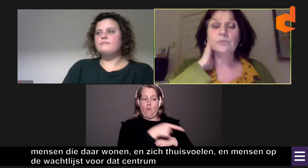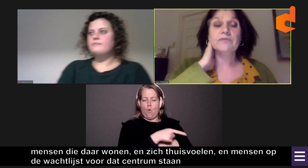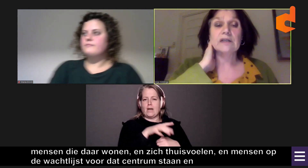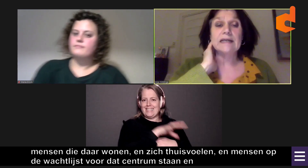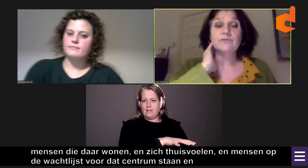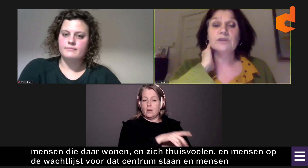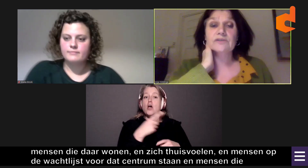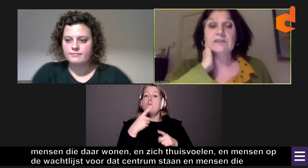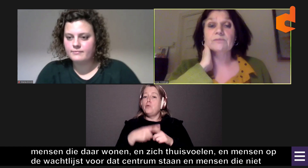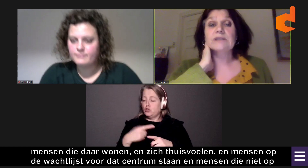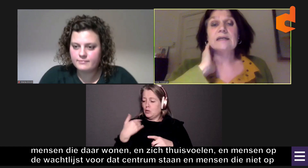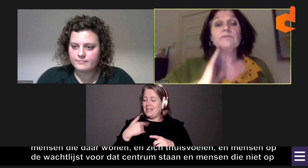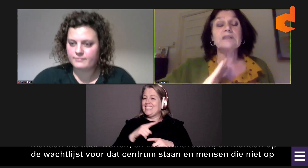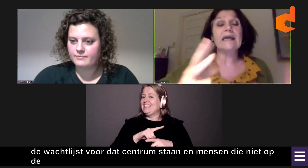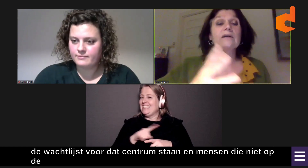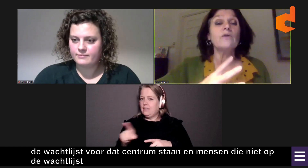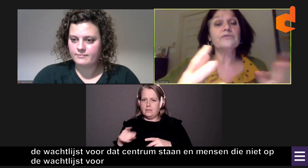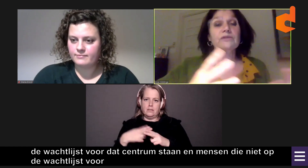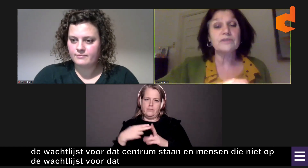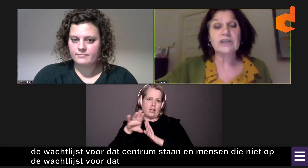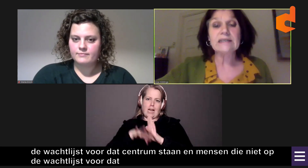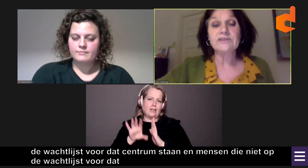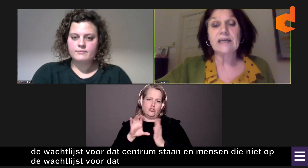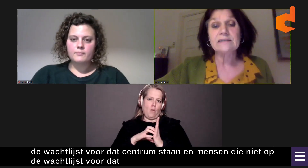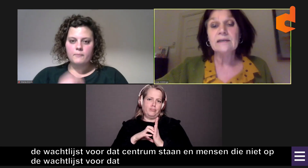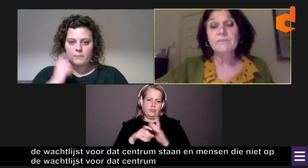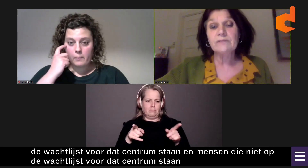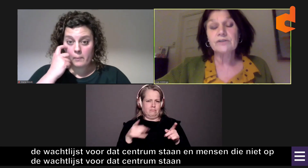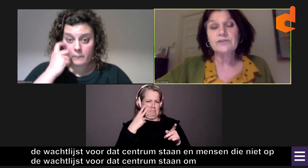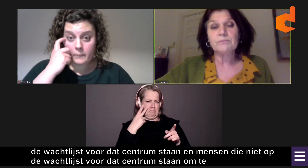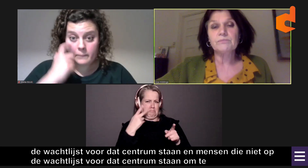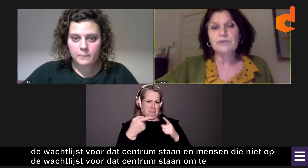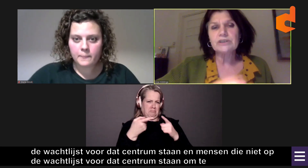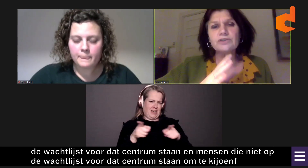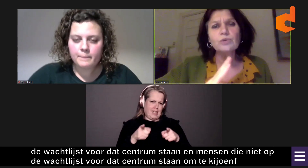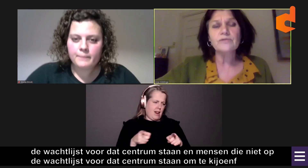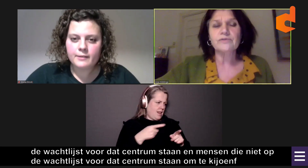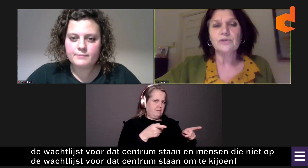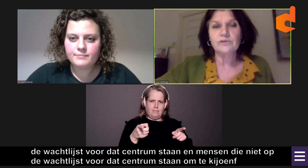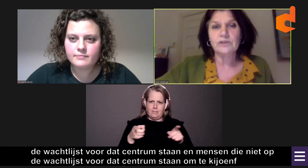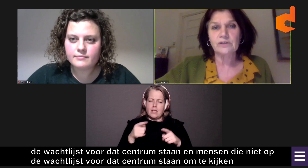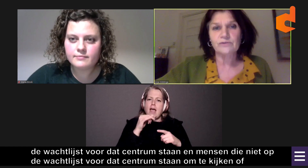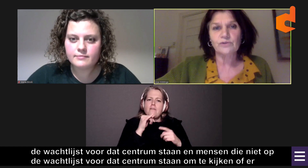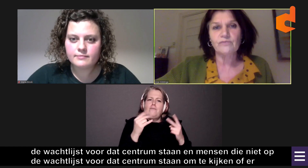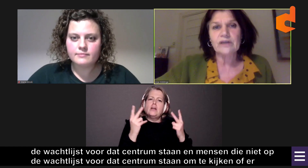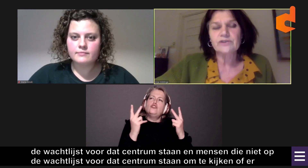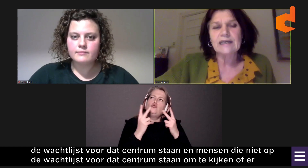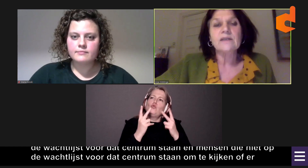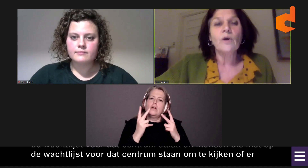niet op de wachtlijst voor dat centrum staan. Om te kijken of er verschillen zijn in wat ze precies zoeken voor hun